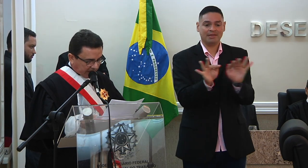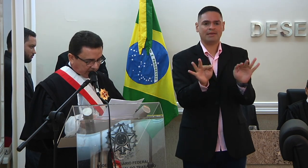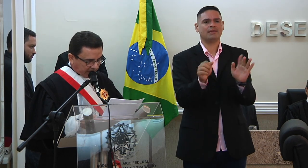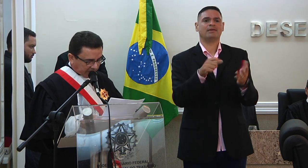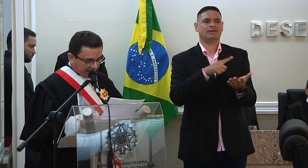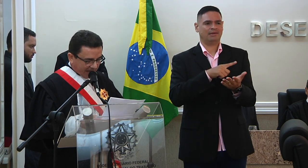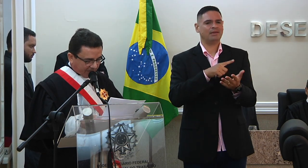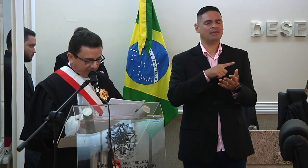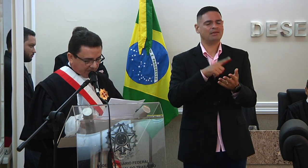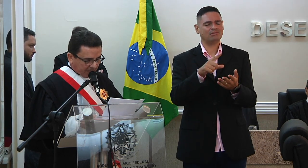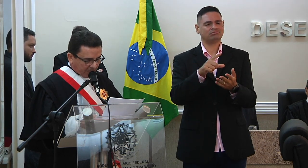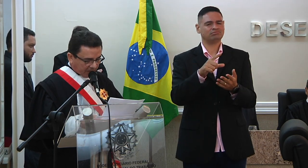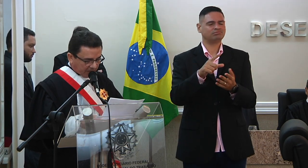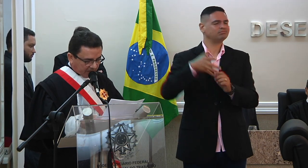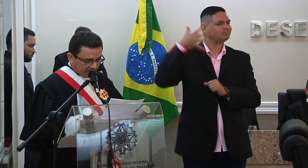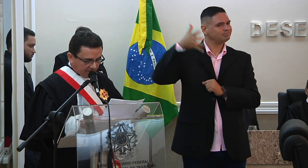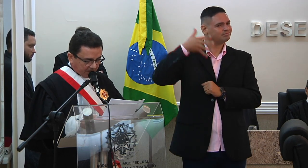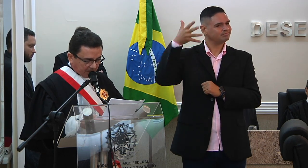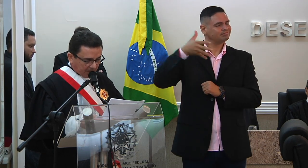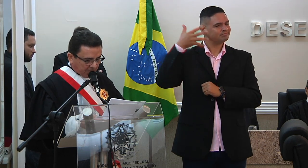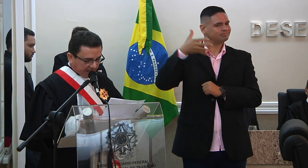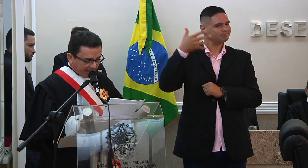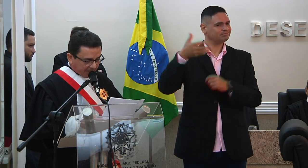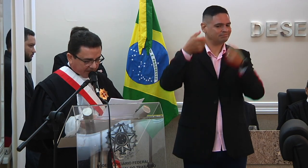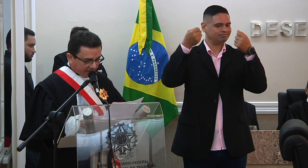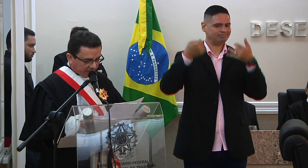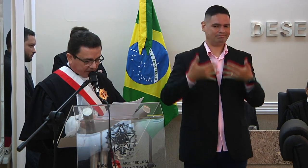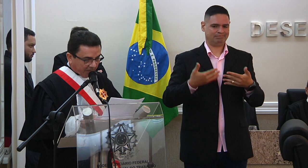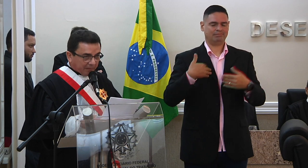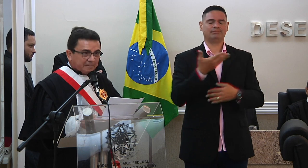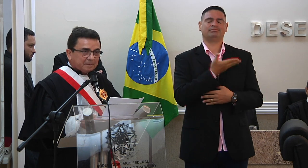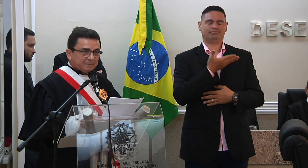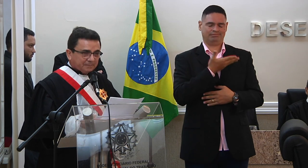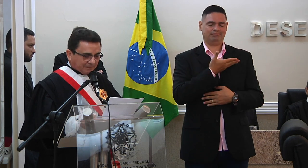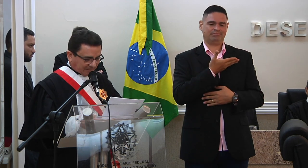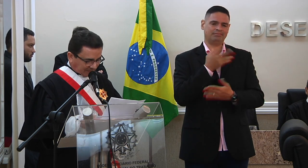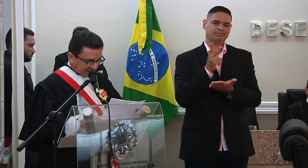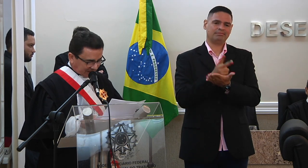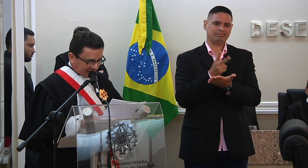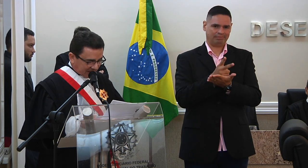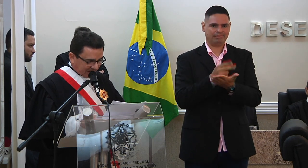e acolhedoras palavras a mim dirigidas e pela amizade de sempre